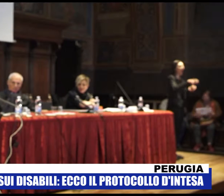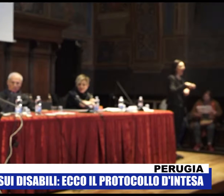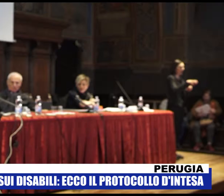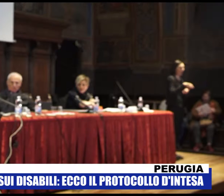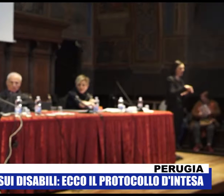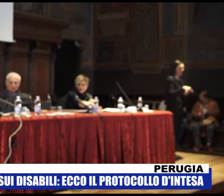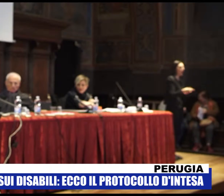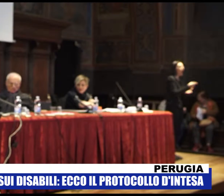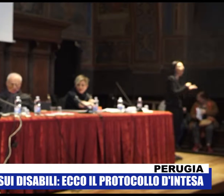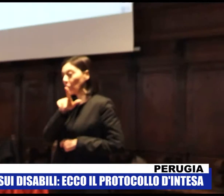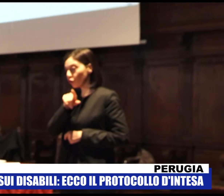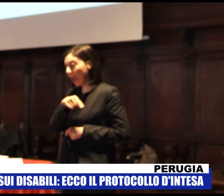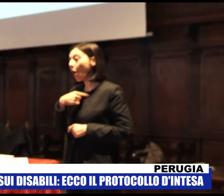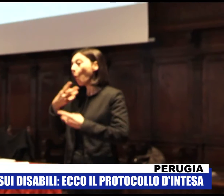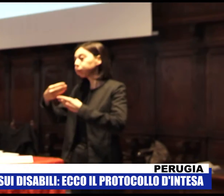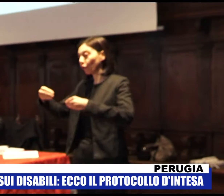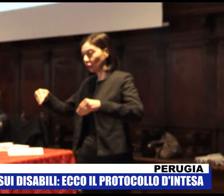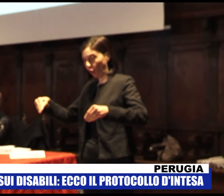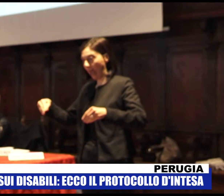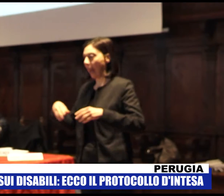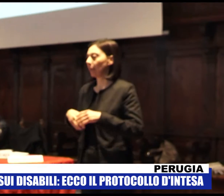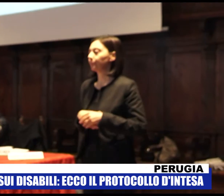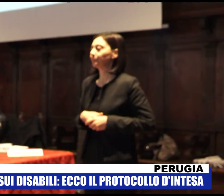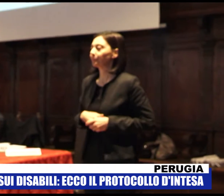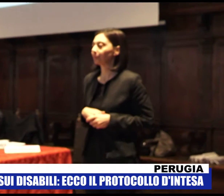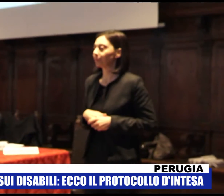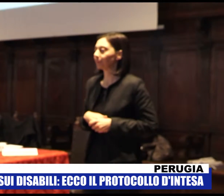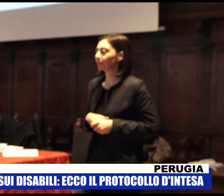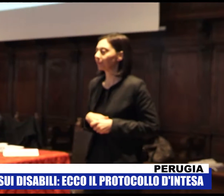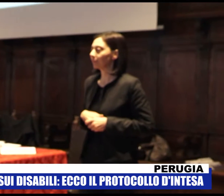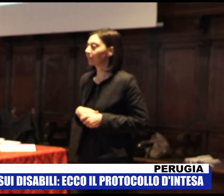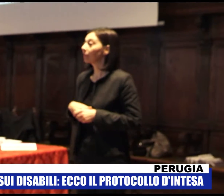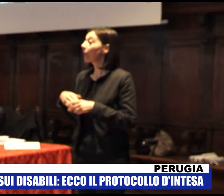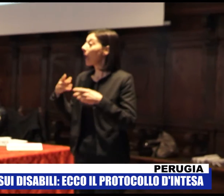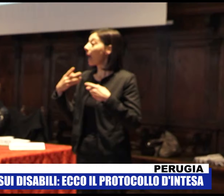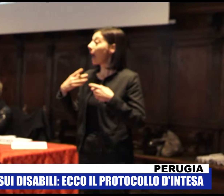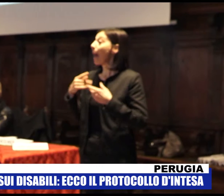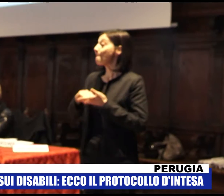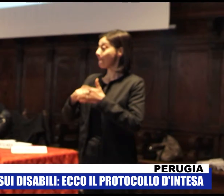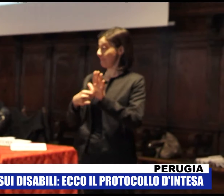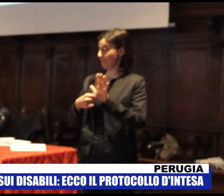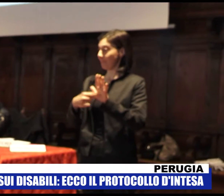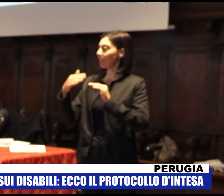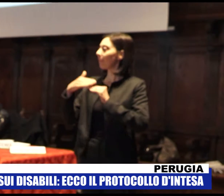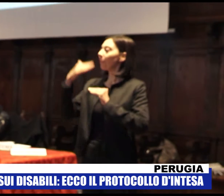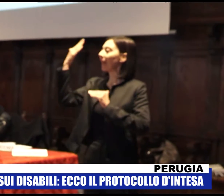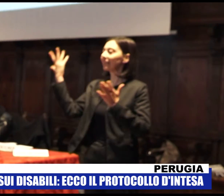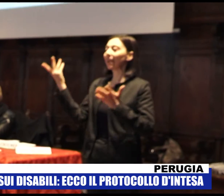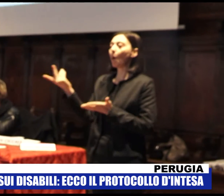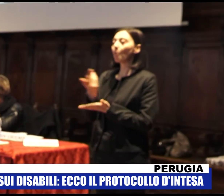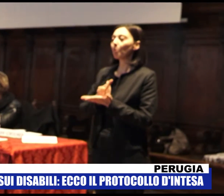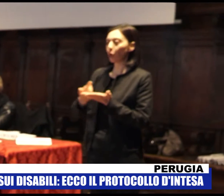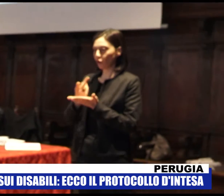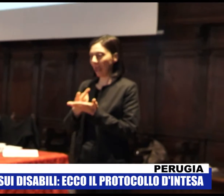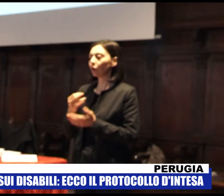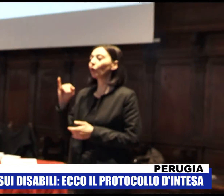Notari di Perugia in un convegno promosso da Edi Cicchi Assessora ai Servizi Sociali, Edilizia Pubblica, Famiglia e Pari Opportunità del Comune di Perugia